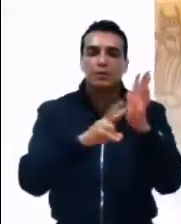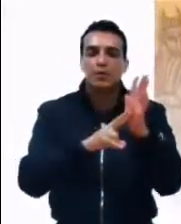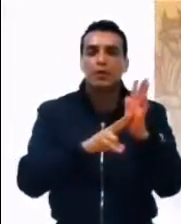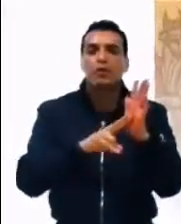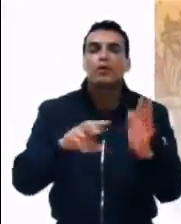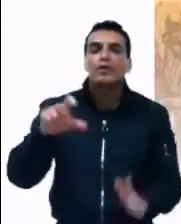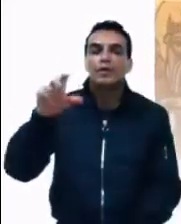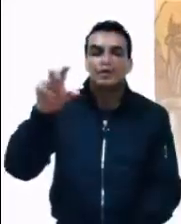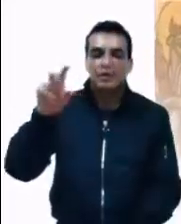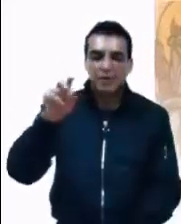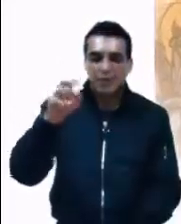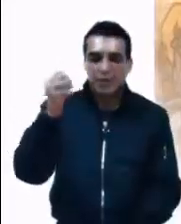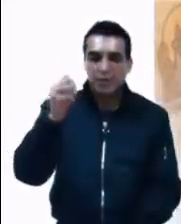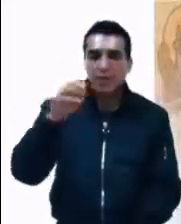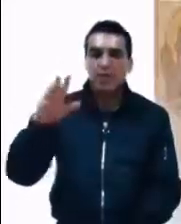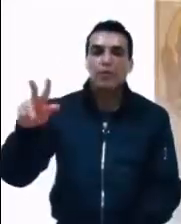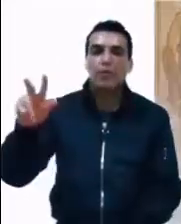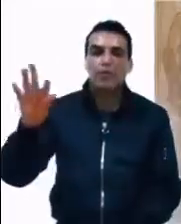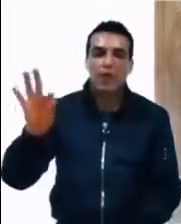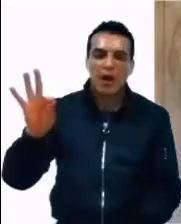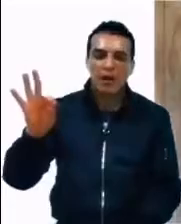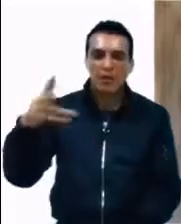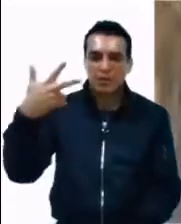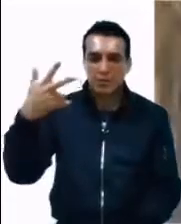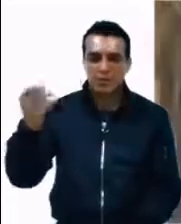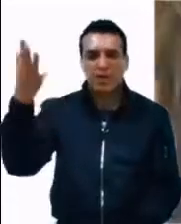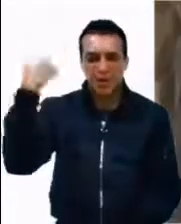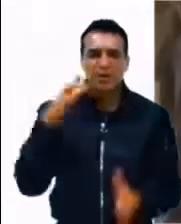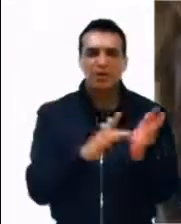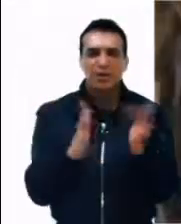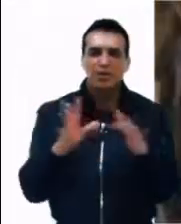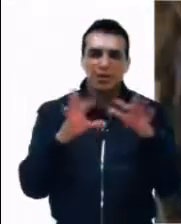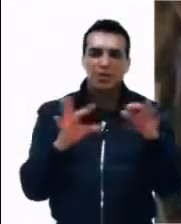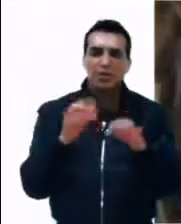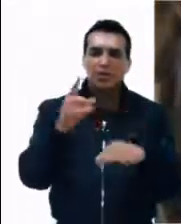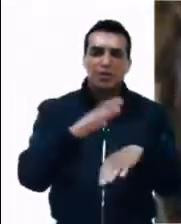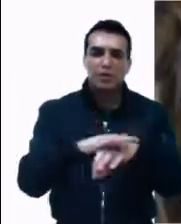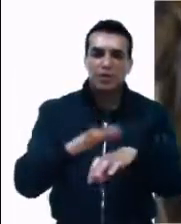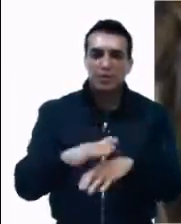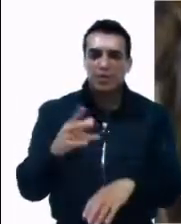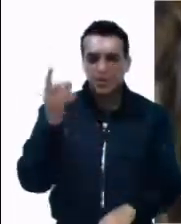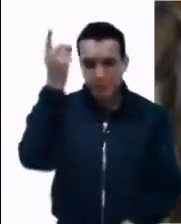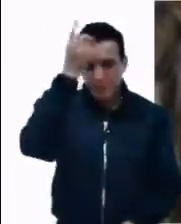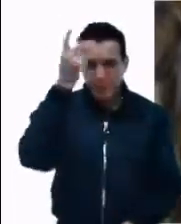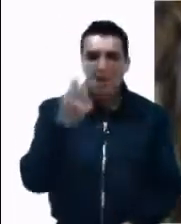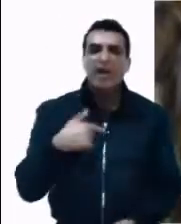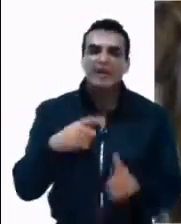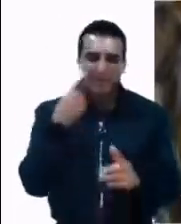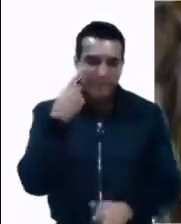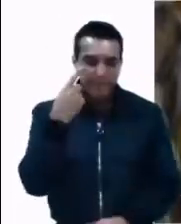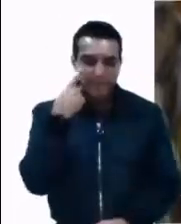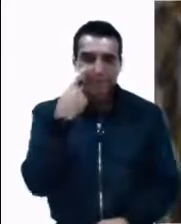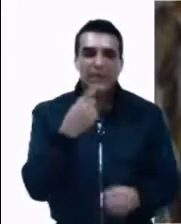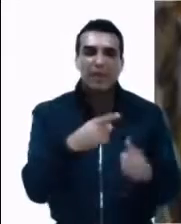48. En aquel tiempo Jesús dijo a sus discípulos, fíjense en esto. Si un padre de familia